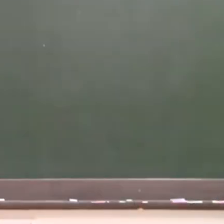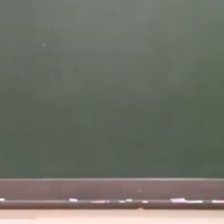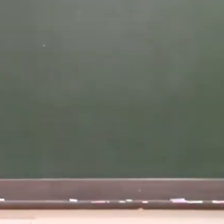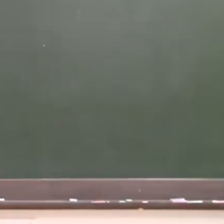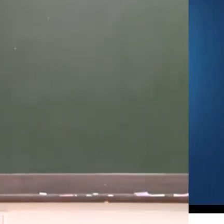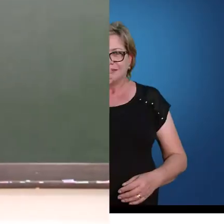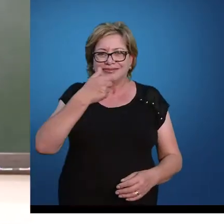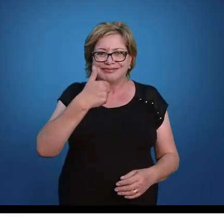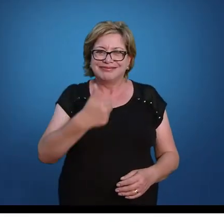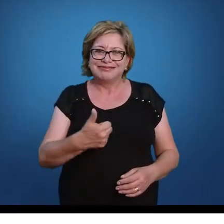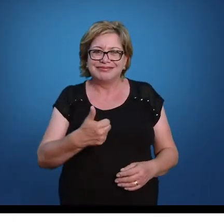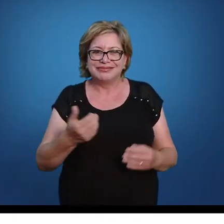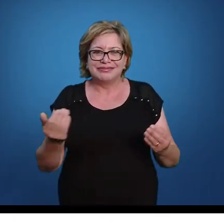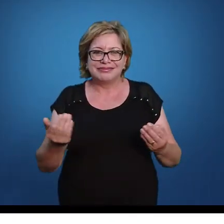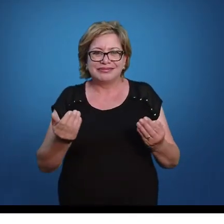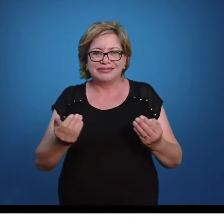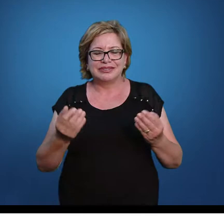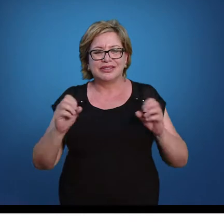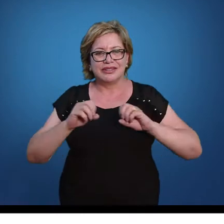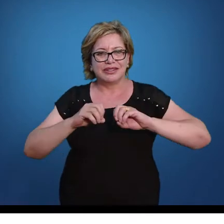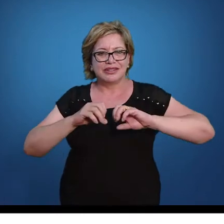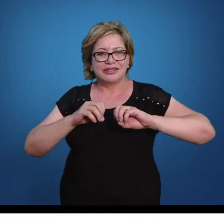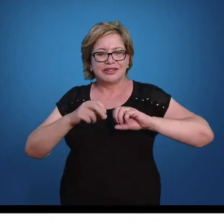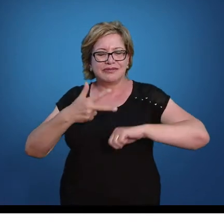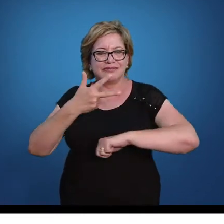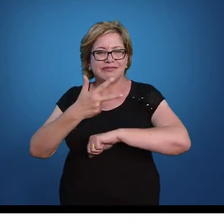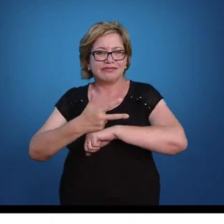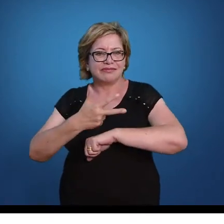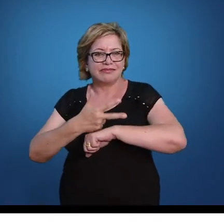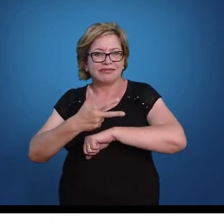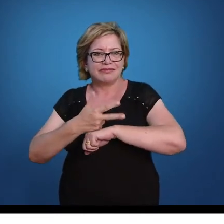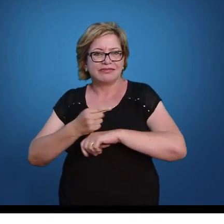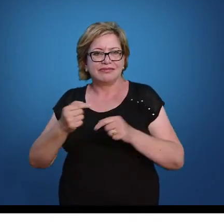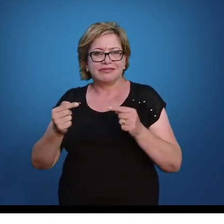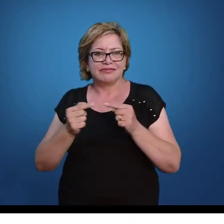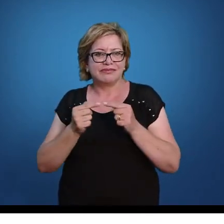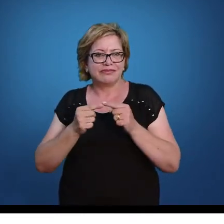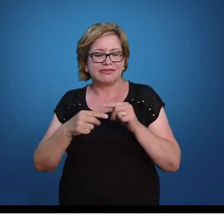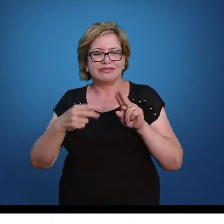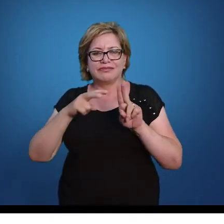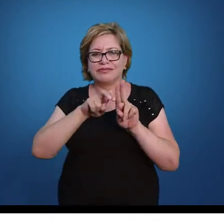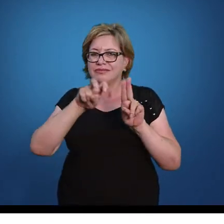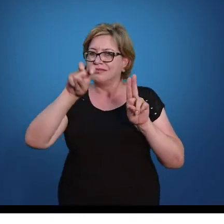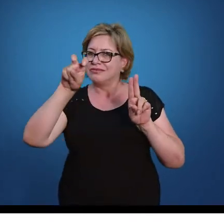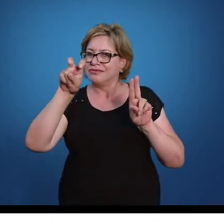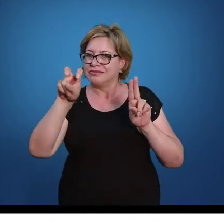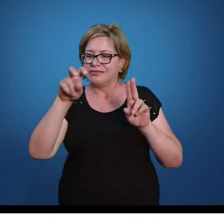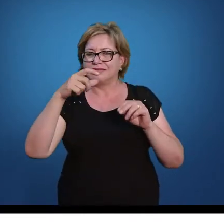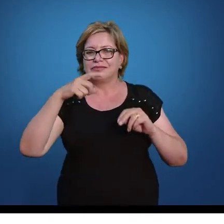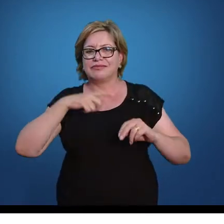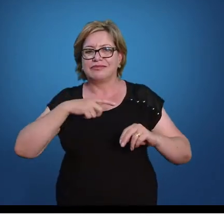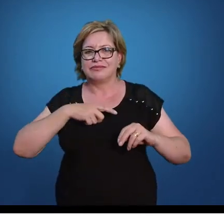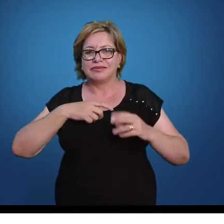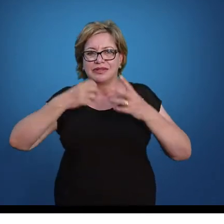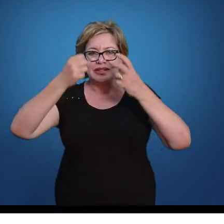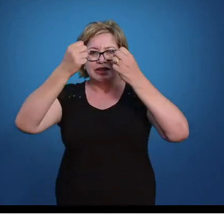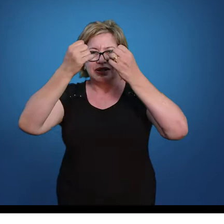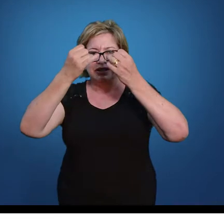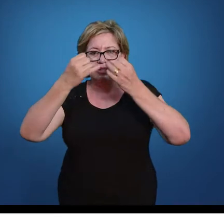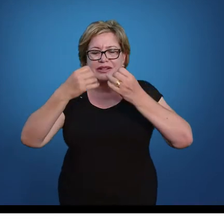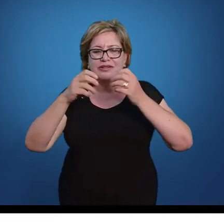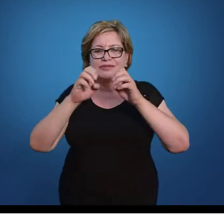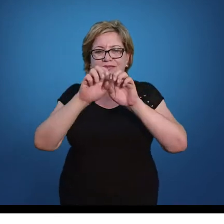Tudo bem, pessoal? Então, hoje a gente vai trabalhar a nossa videoaula relacionada à unidade 5. Lá na unidade 5, ela vai contemplar